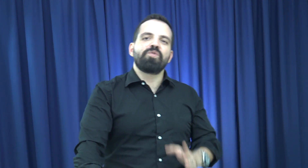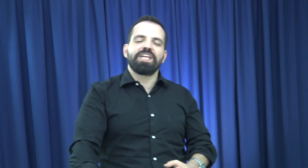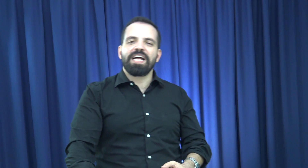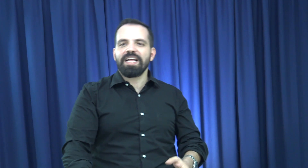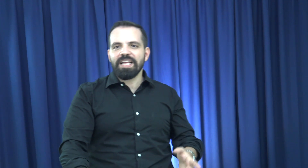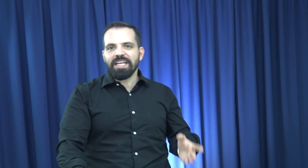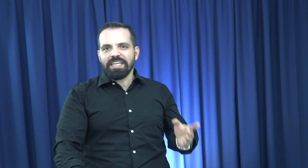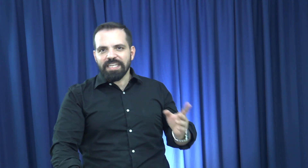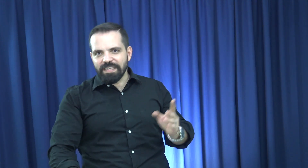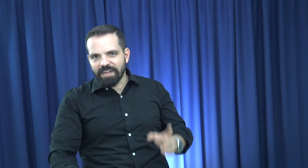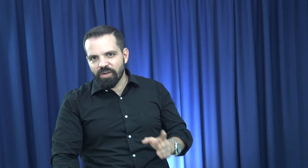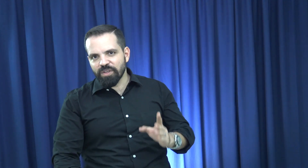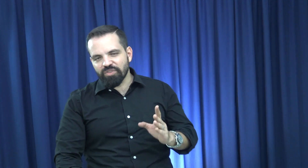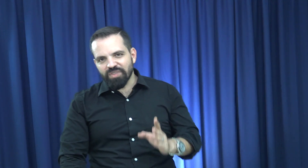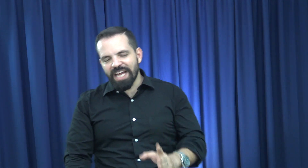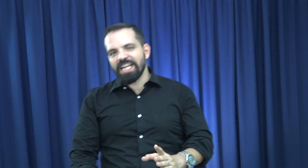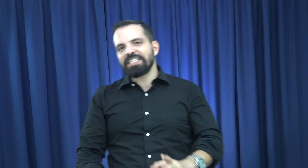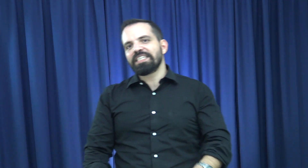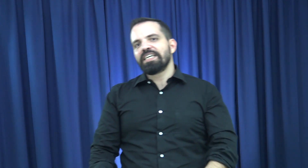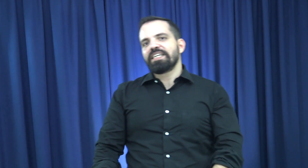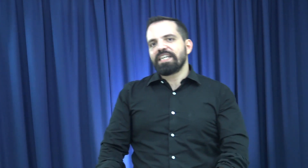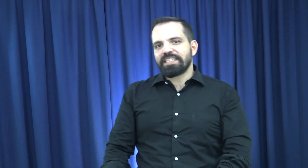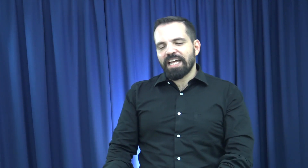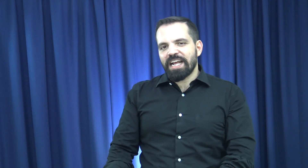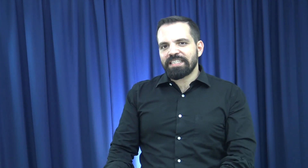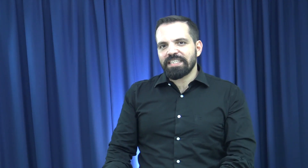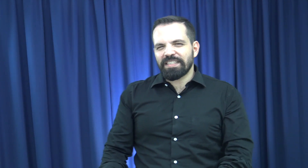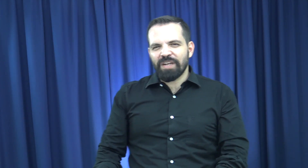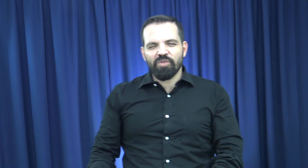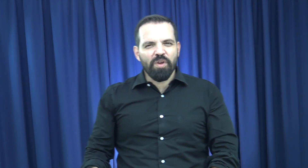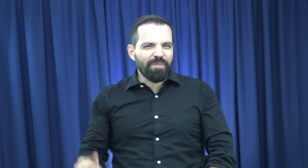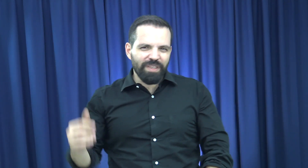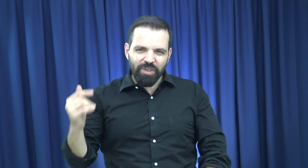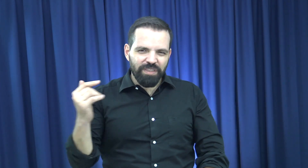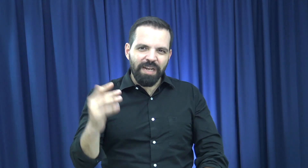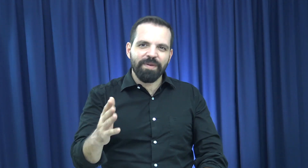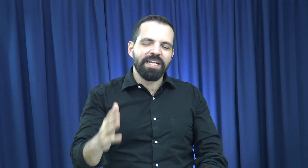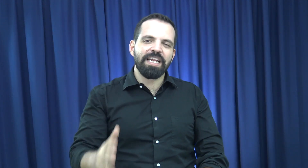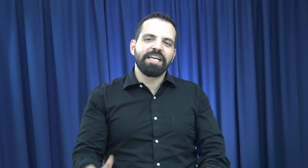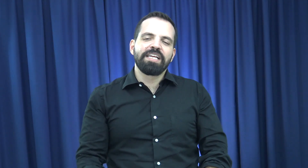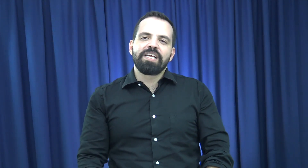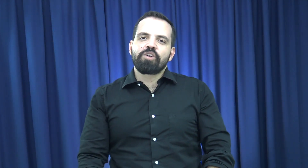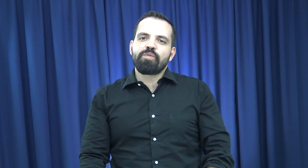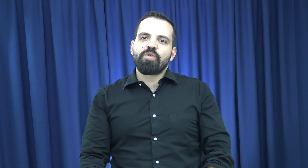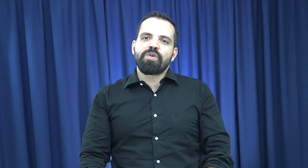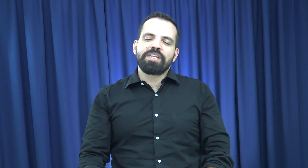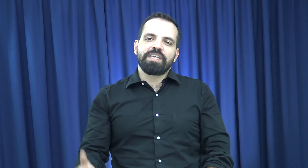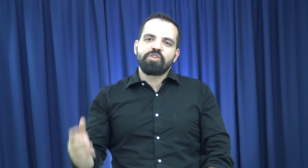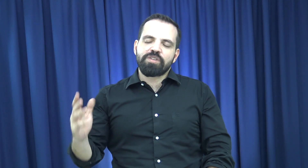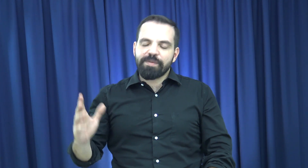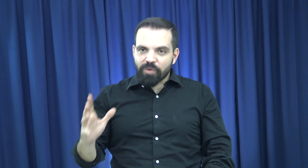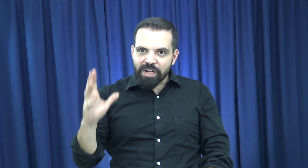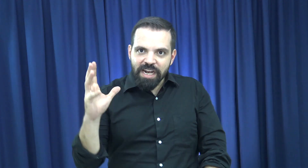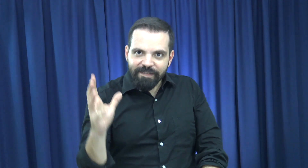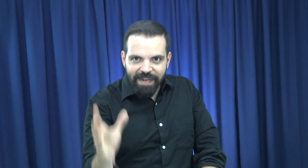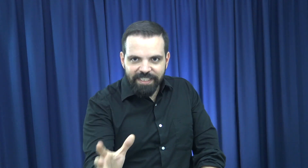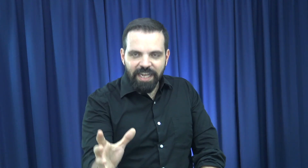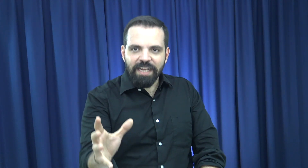cubrirá y debajo de sus alas estarás seguro. Es preciosa la manera como el Señor se pone en la brecha